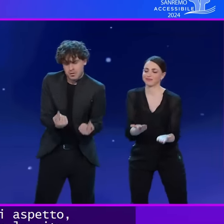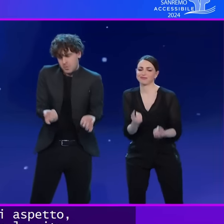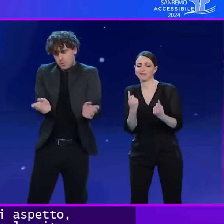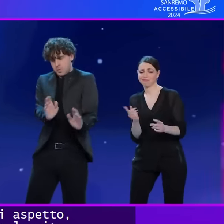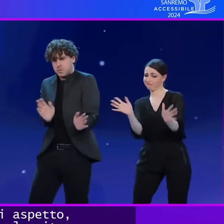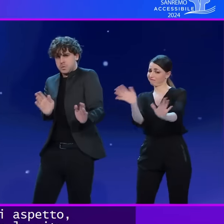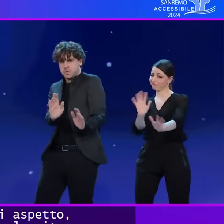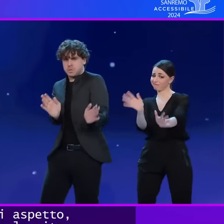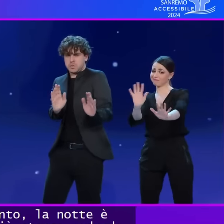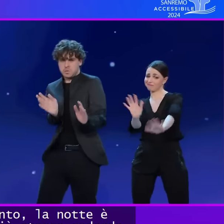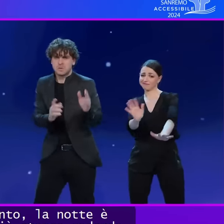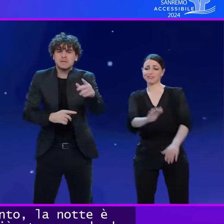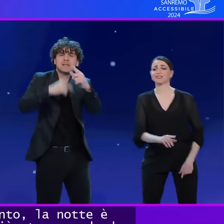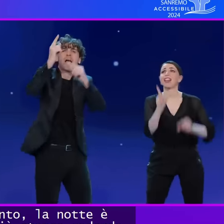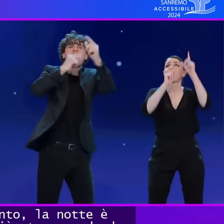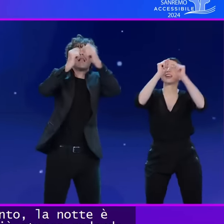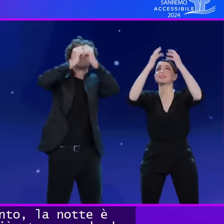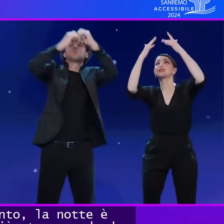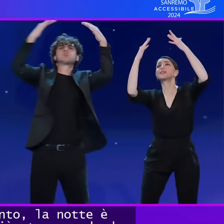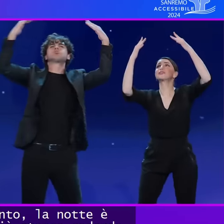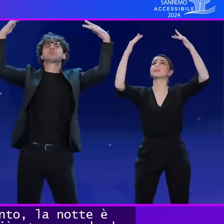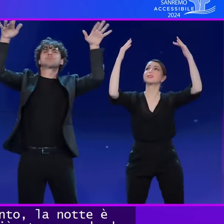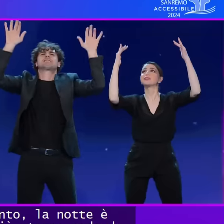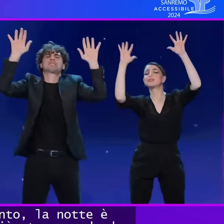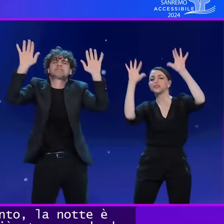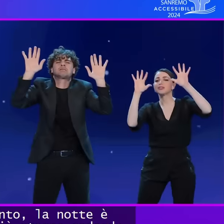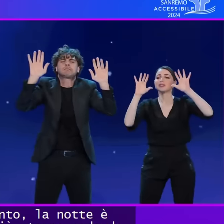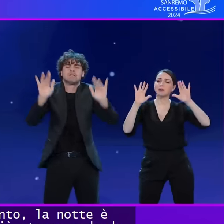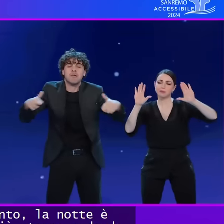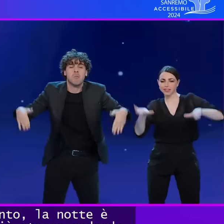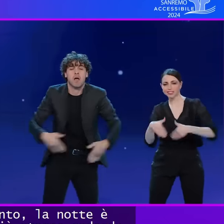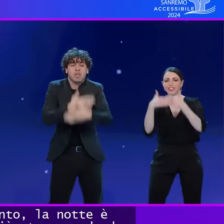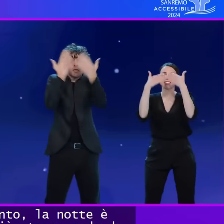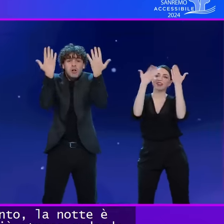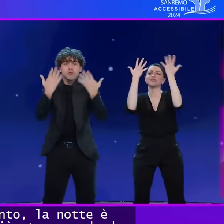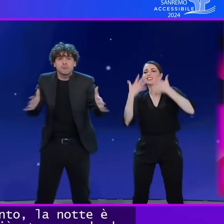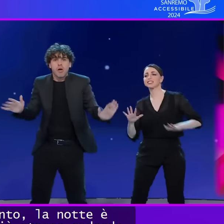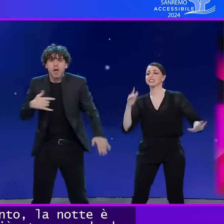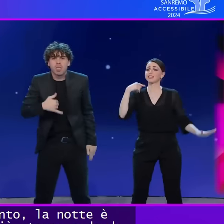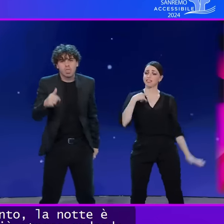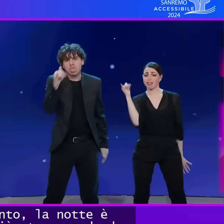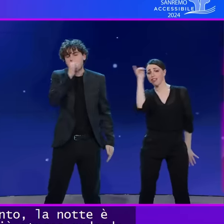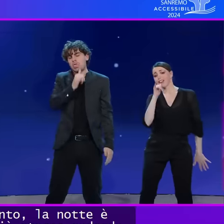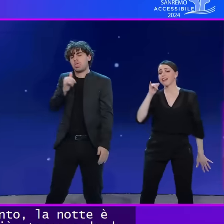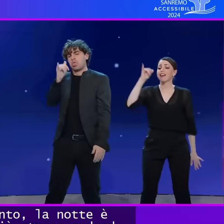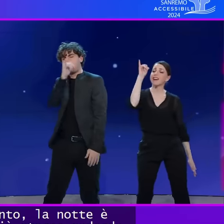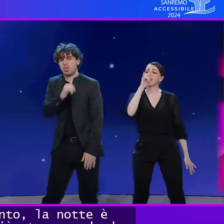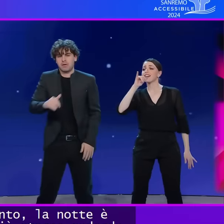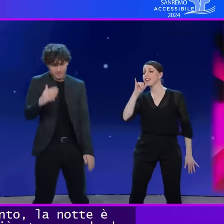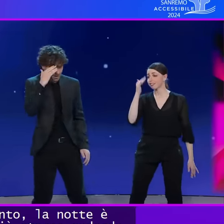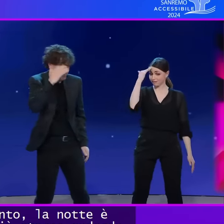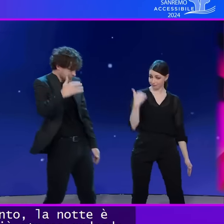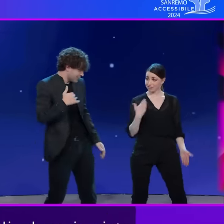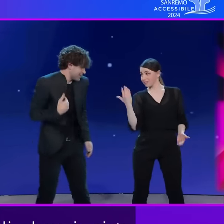la vita ti giri un momento la notte è finita le stelle già stanno cadendo